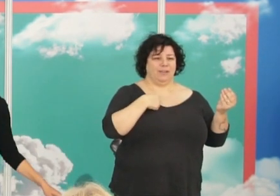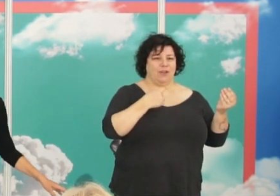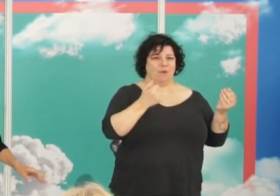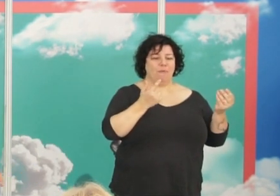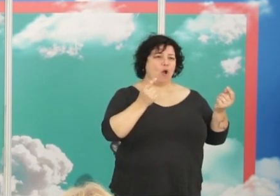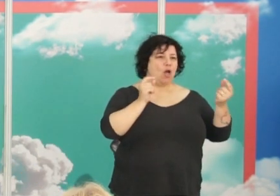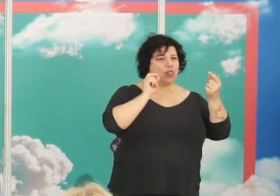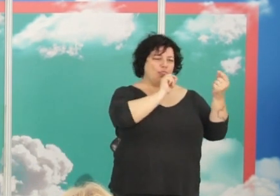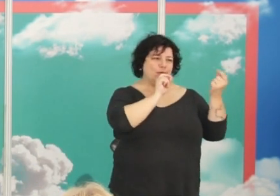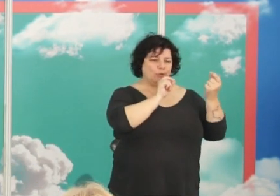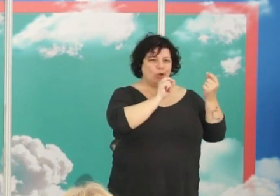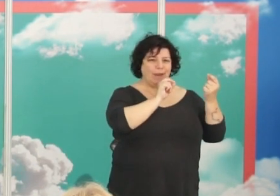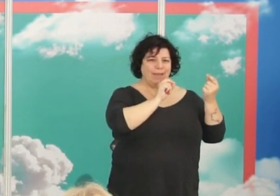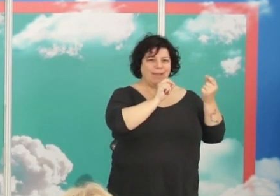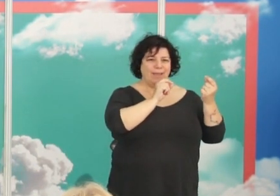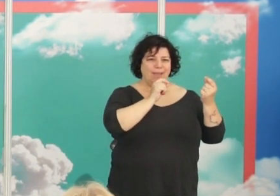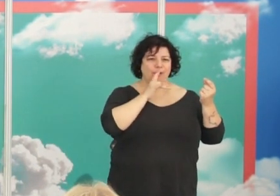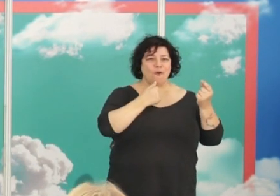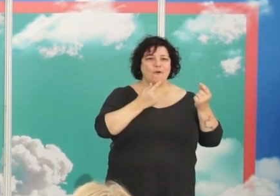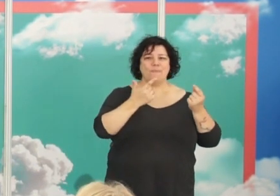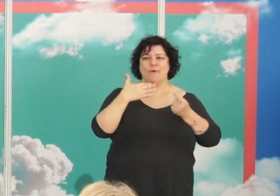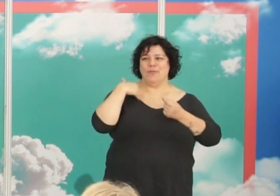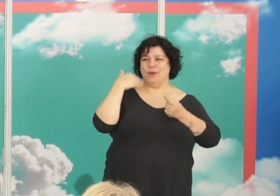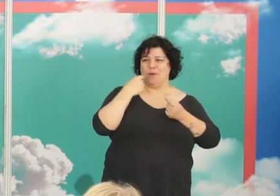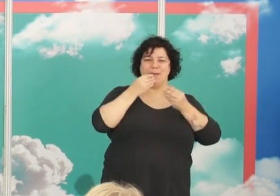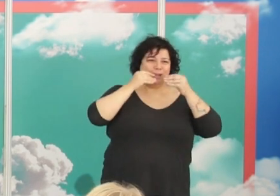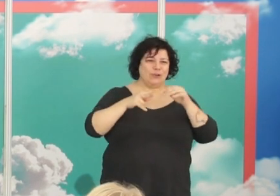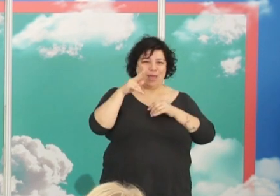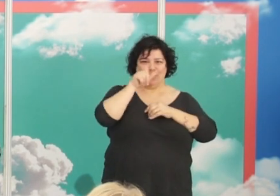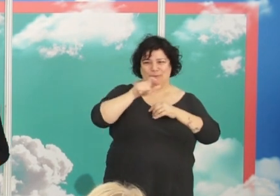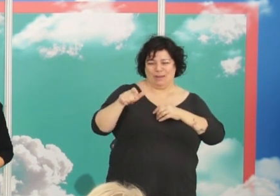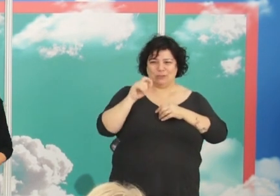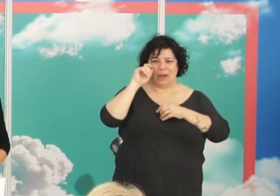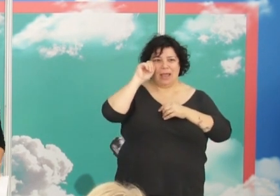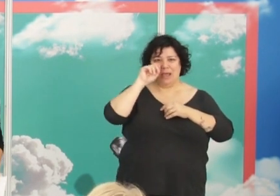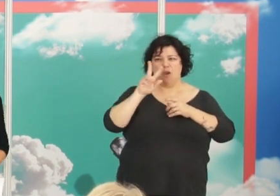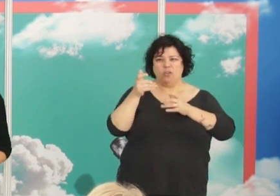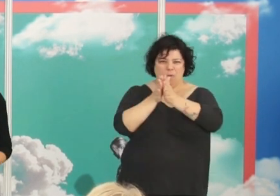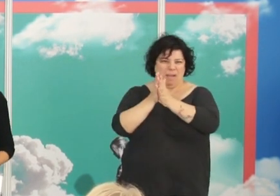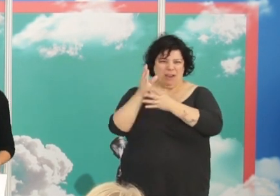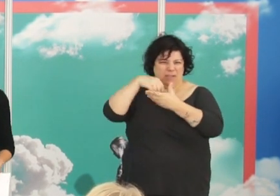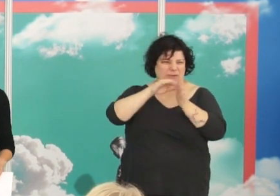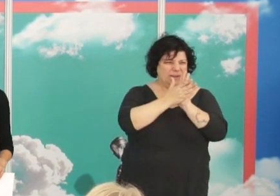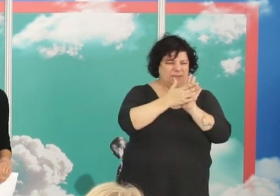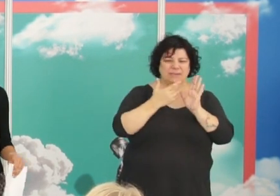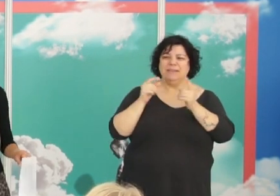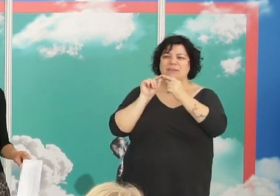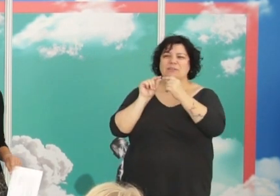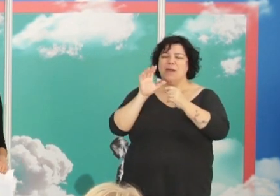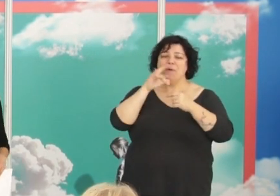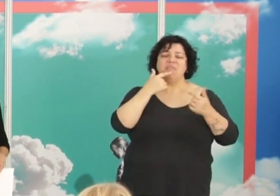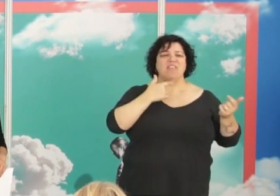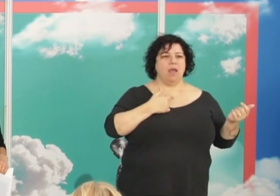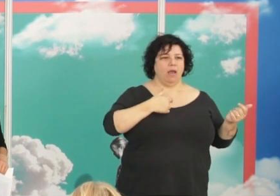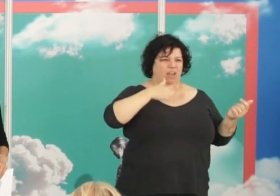ciertas discusiones en torno a mi manera de recuperar la historia de estas dos personas en este libro porque se me ha